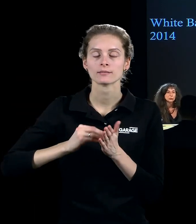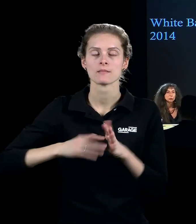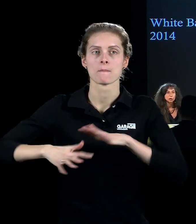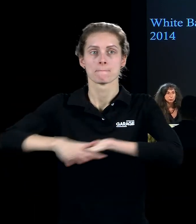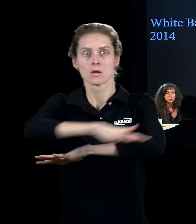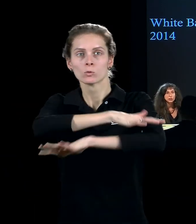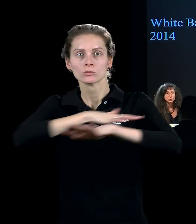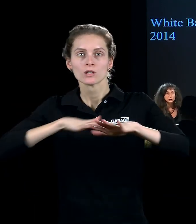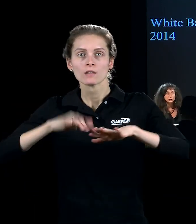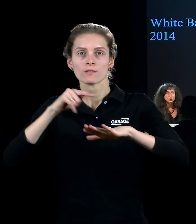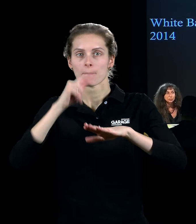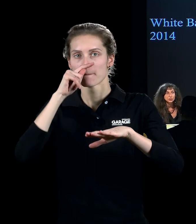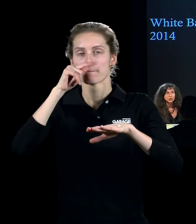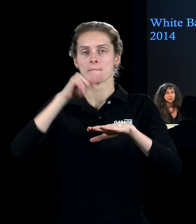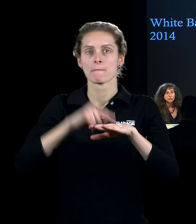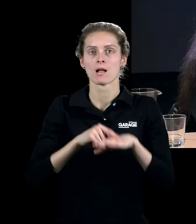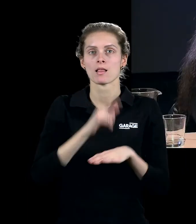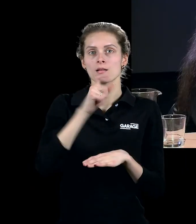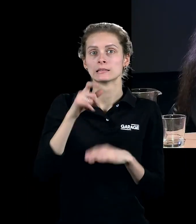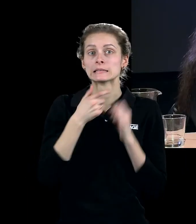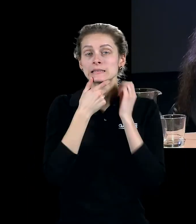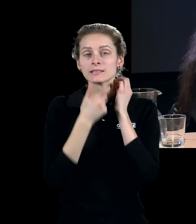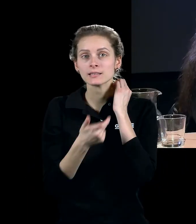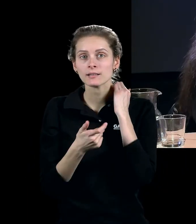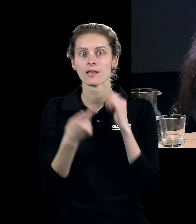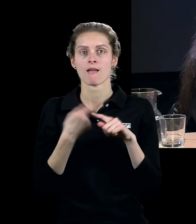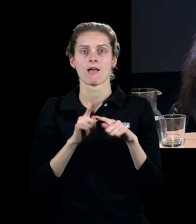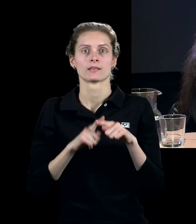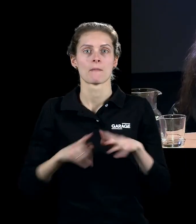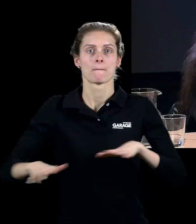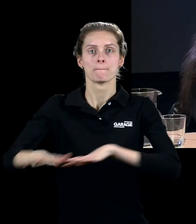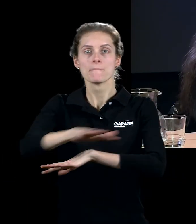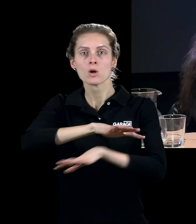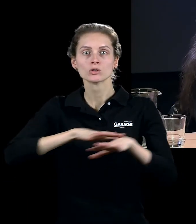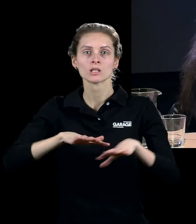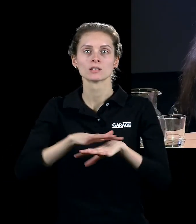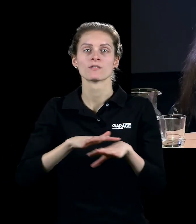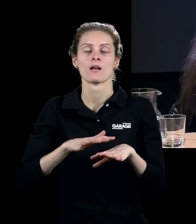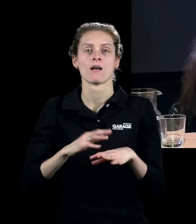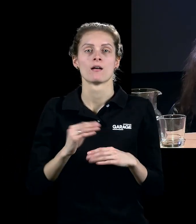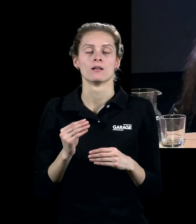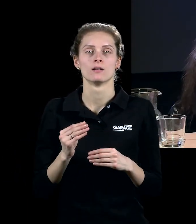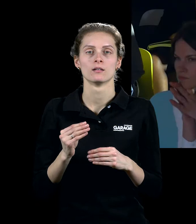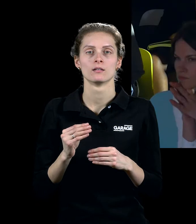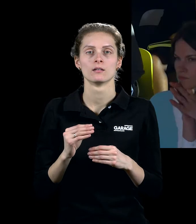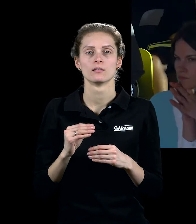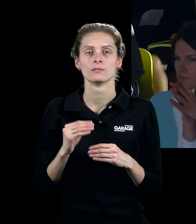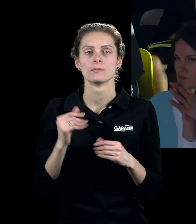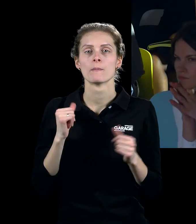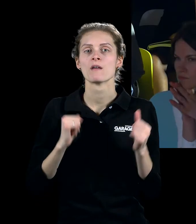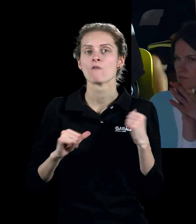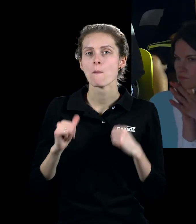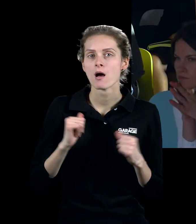пространство, в которое попадает зритель, это пространство перформанса, это в современной версии гилса полчаса, То есть это